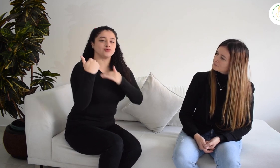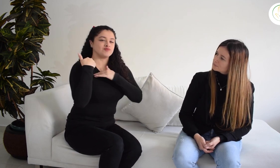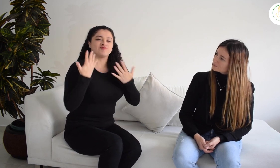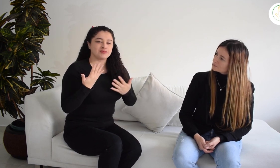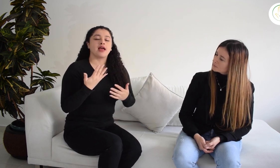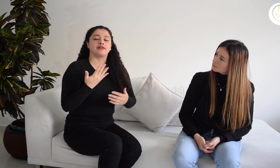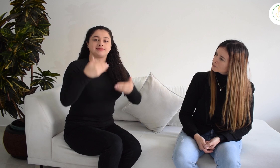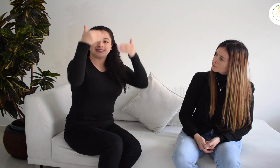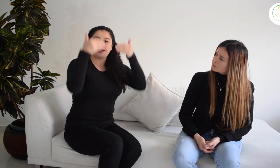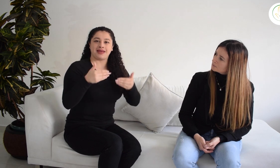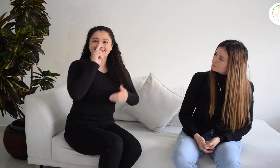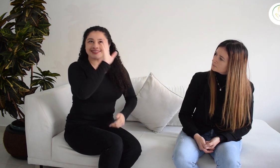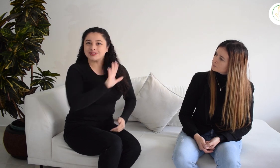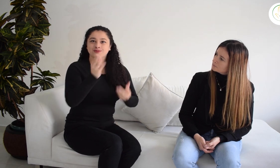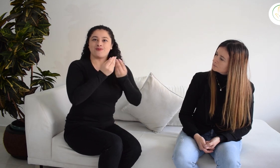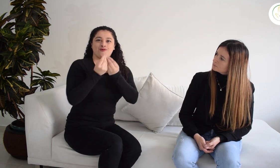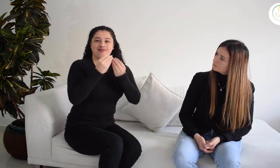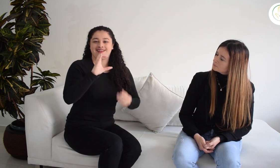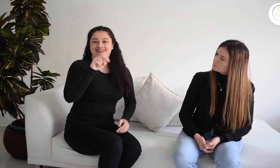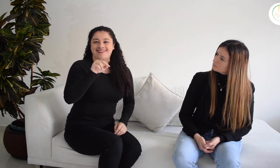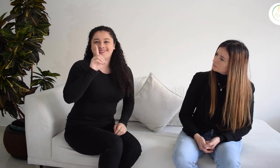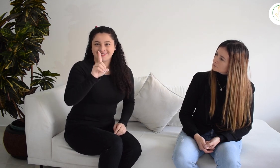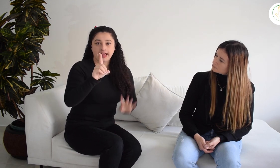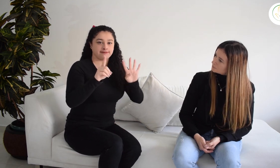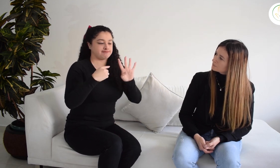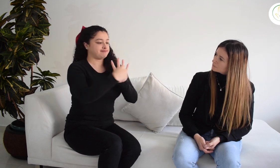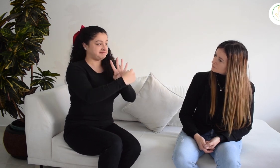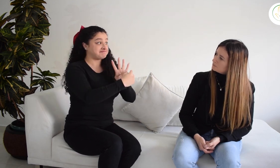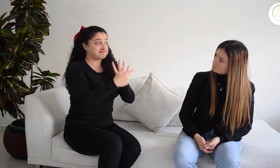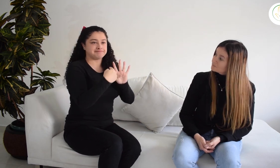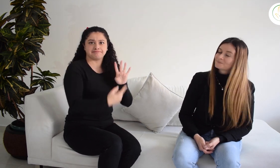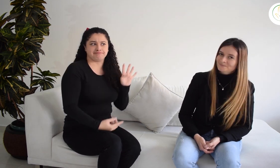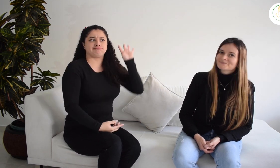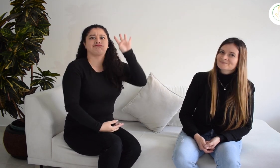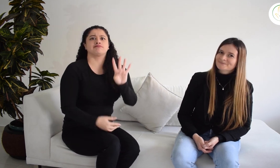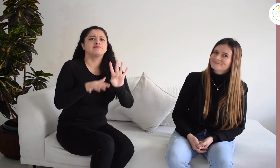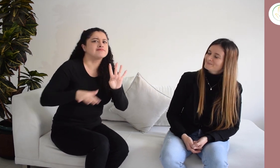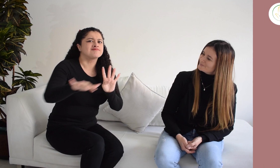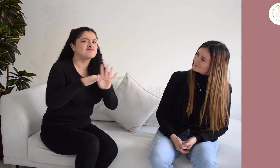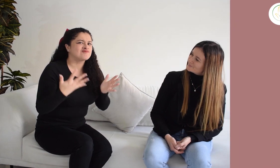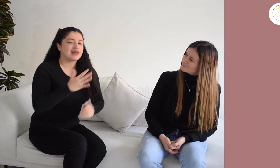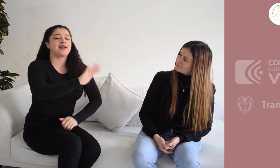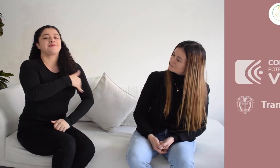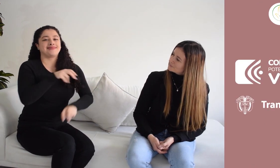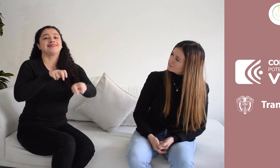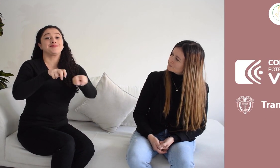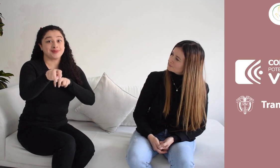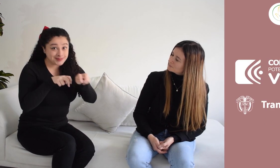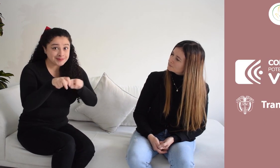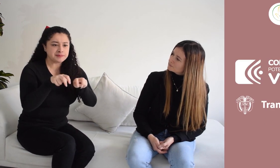y José Leal como consejero que hace parte del CND o Consejo Nacional de Discapacidad. Estuvimos en el Ministerio de Transporte el jueves 12